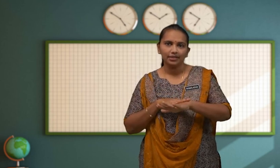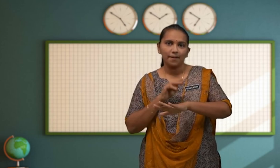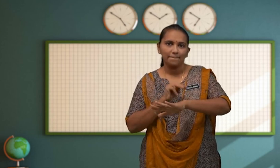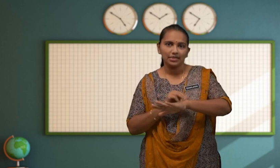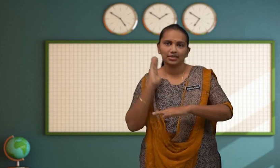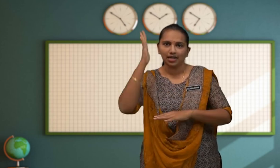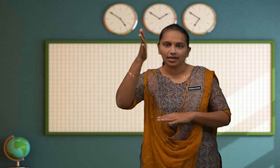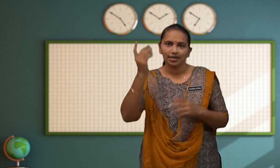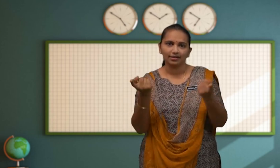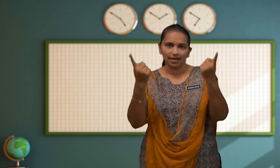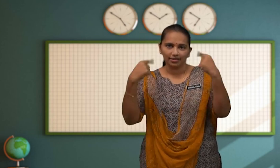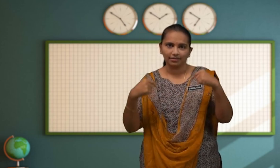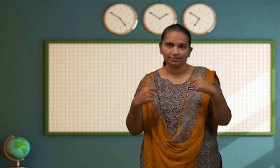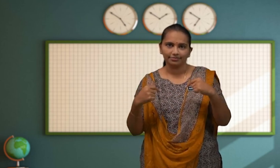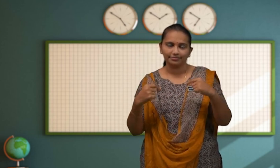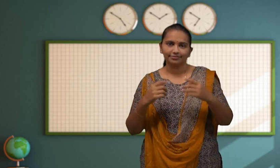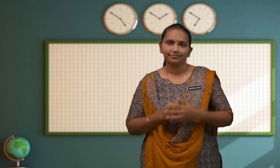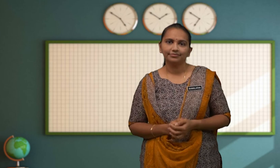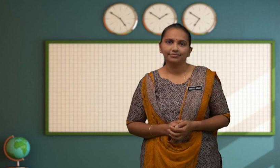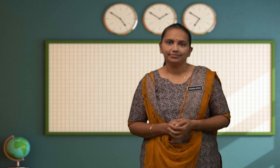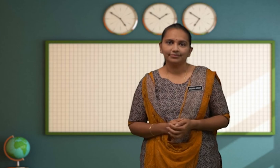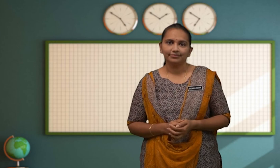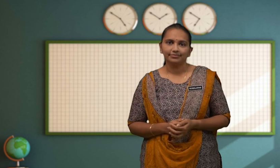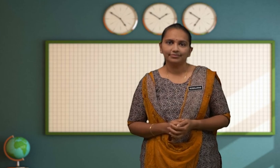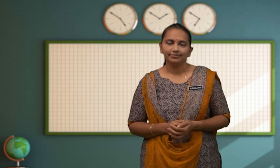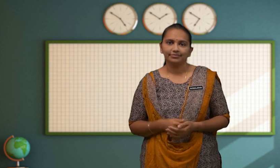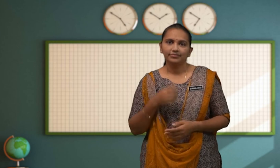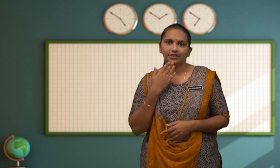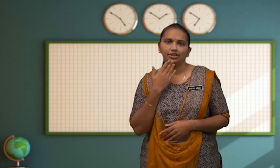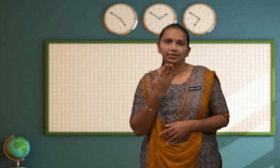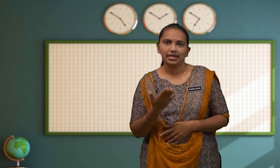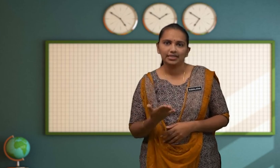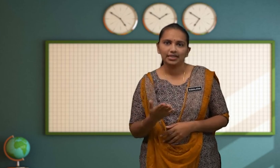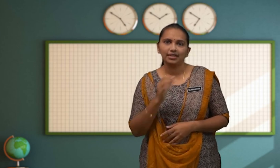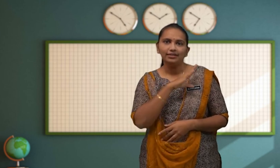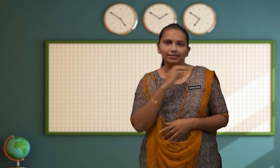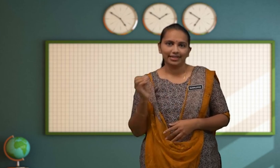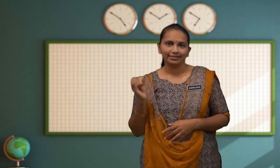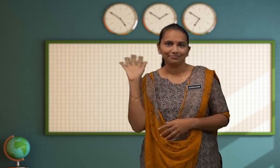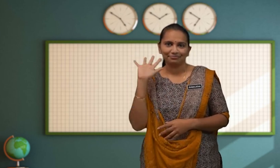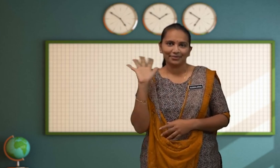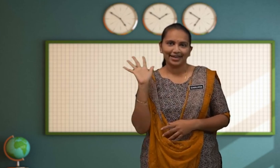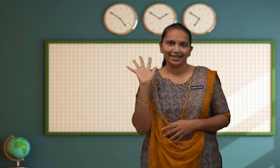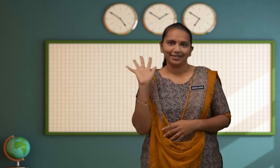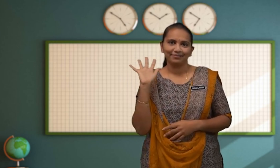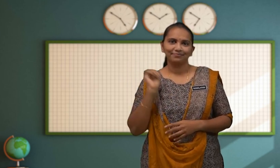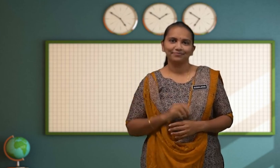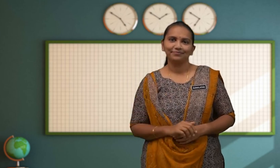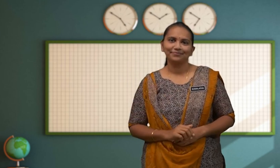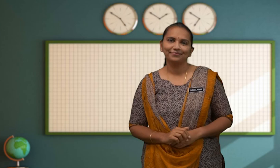Masa Akan Datang Terima Kasih Dan Bye Ketiga